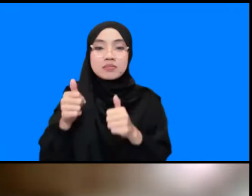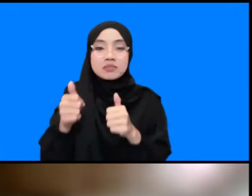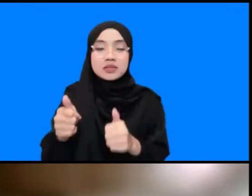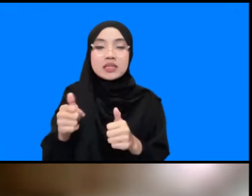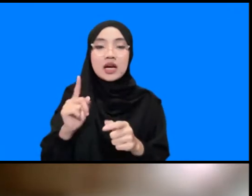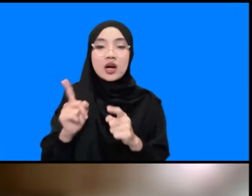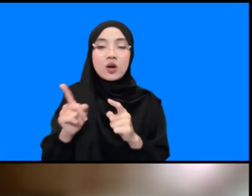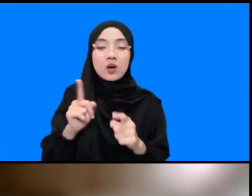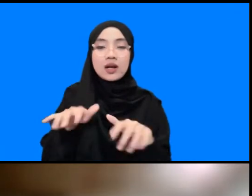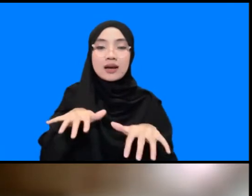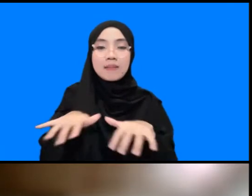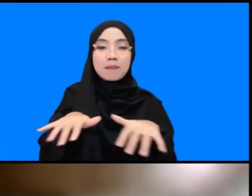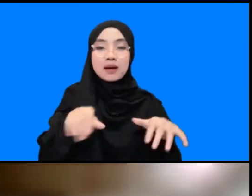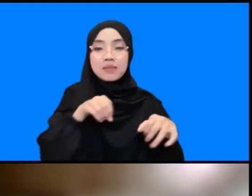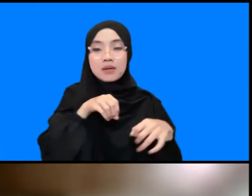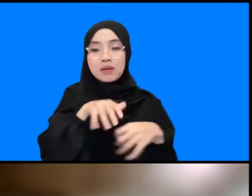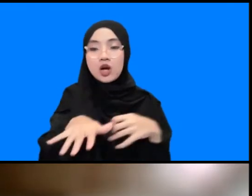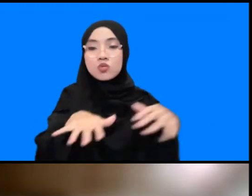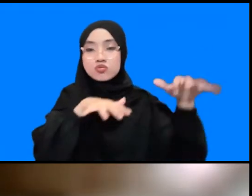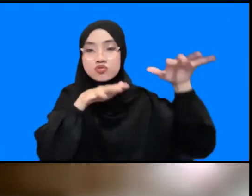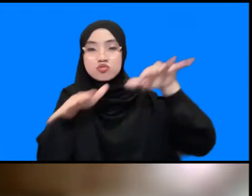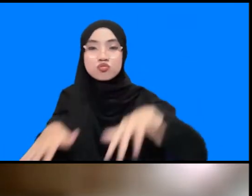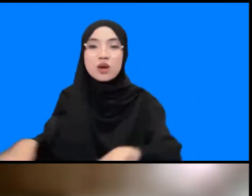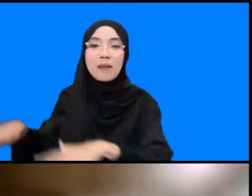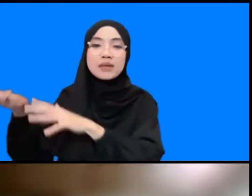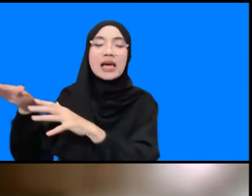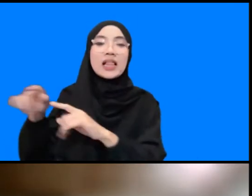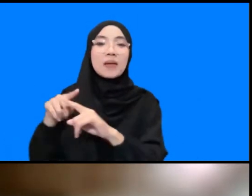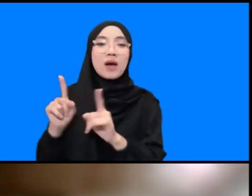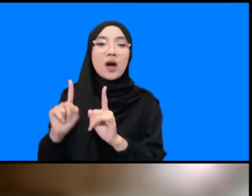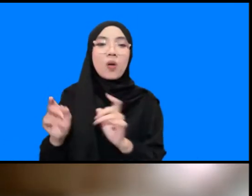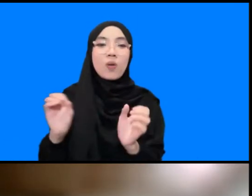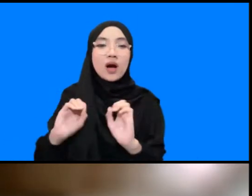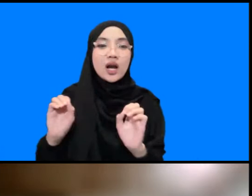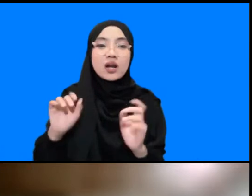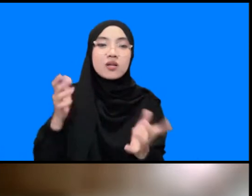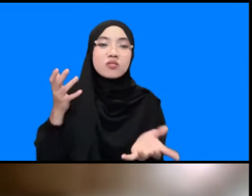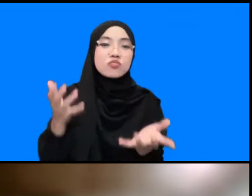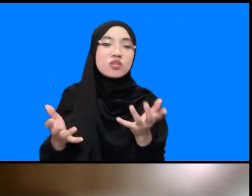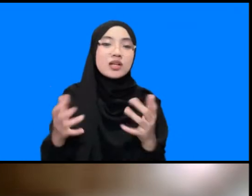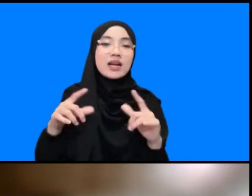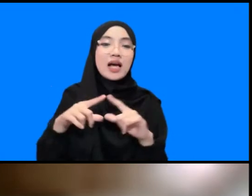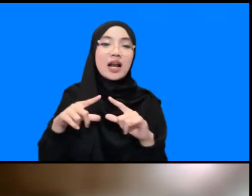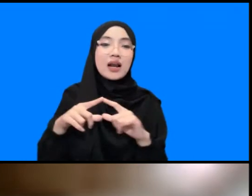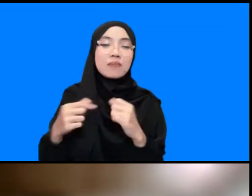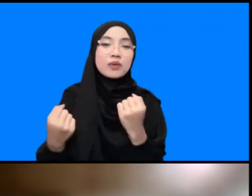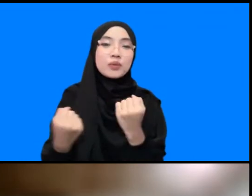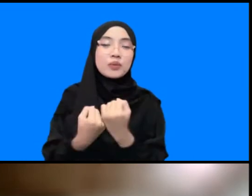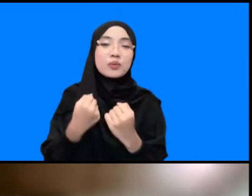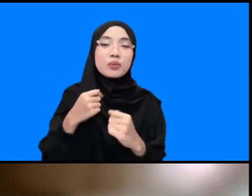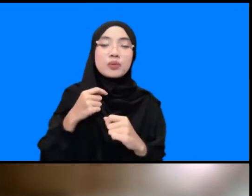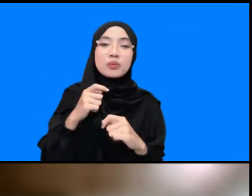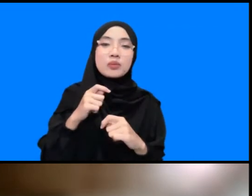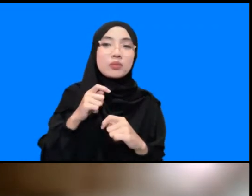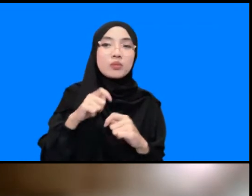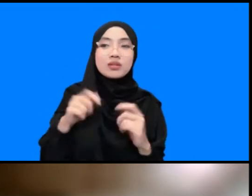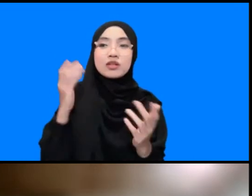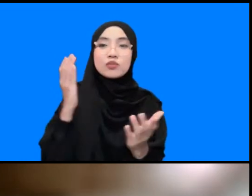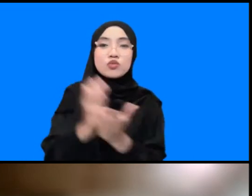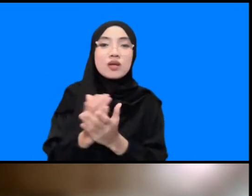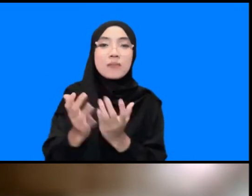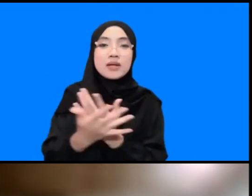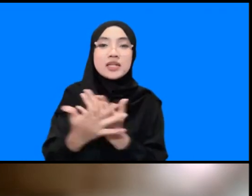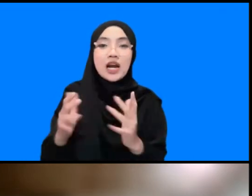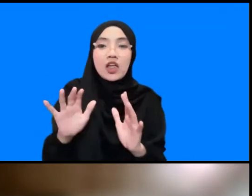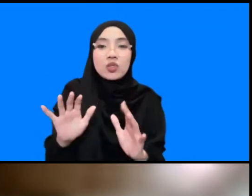berpotensi tsunami tapi kalau tidak mungkin dia hanya sebagai alat pendukung keputusan masyarakat saja demikian